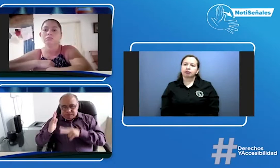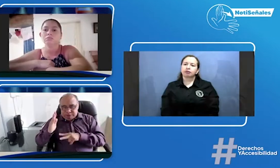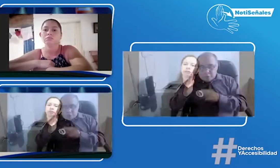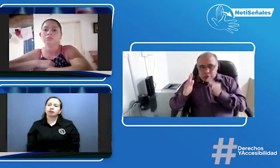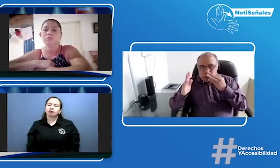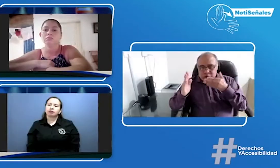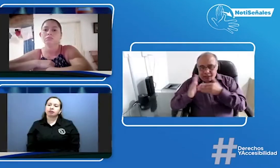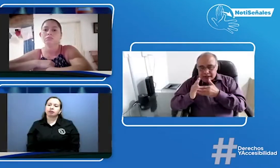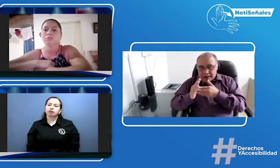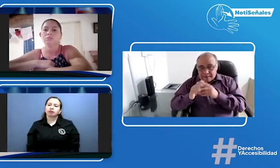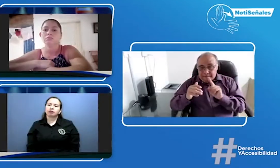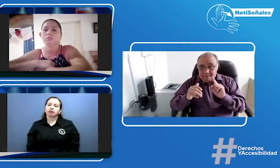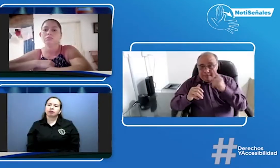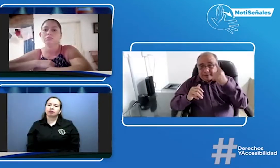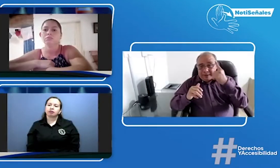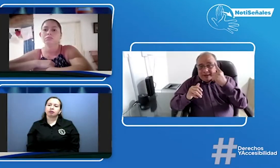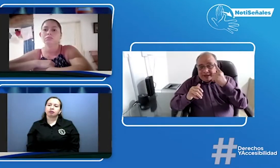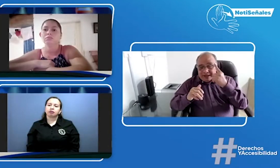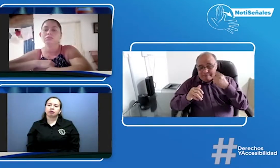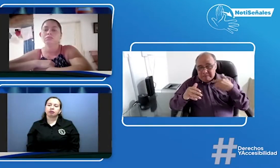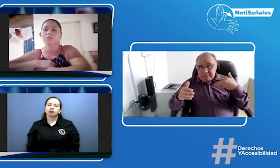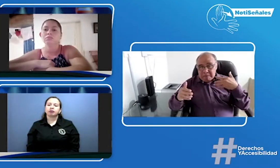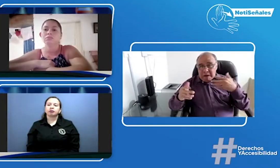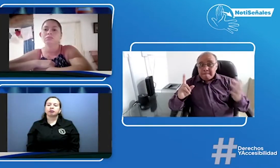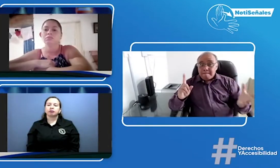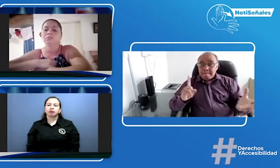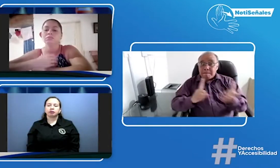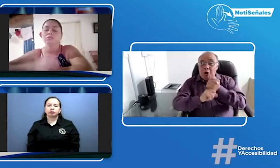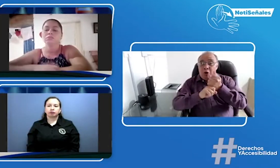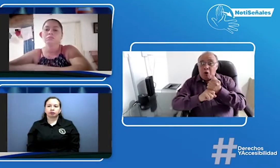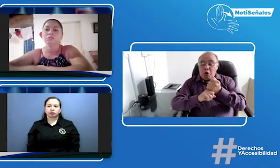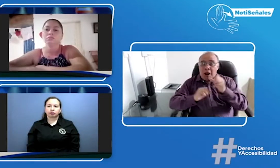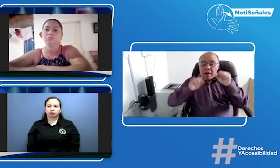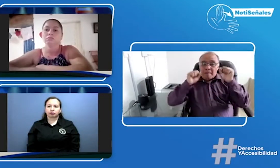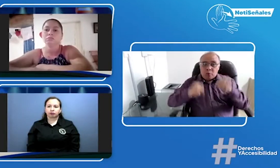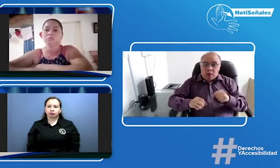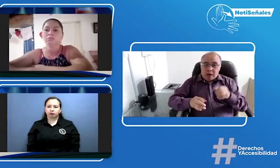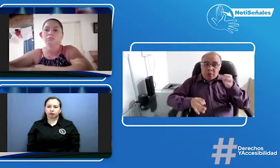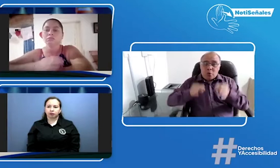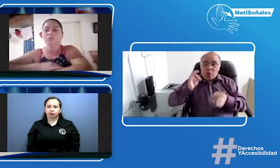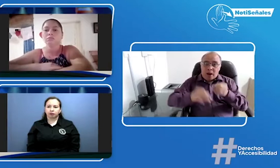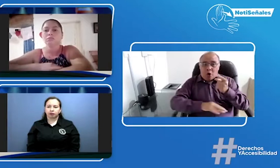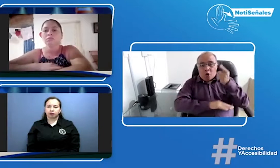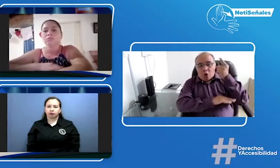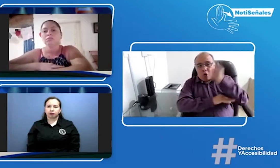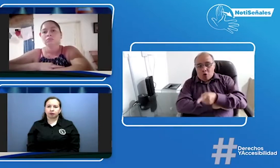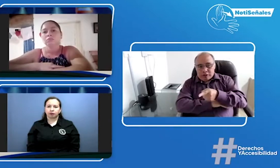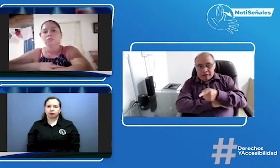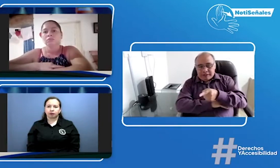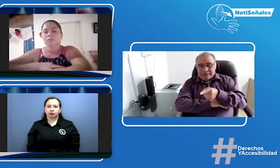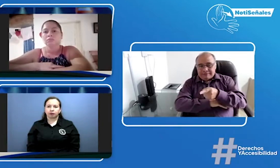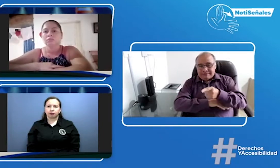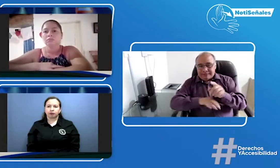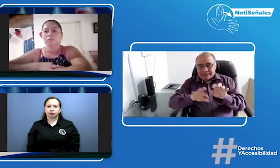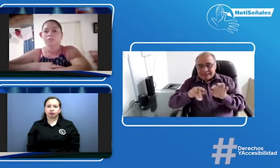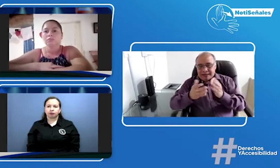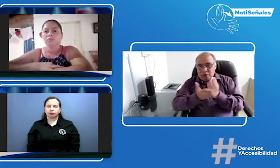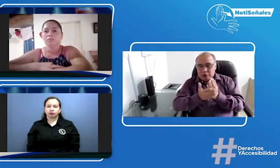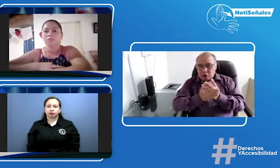Yo estuve leyendo también el tema de la tutela, lo que se consiguió en esa primera instancia de lo que